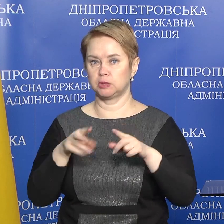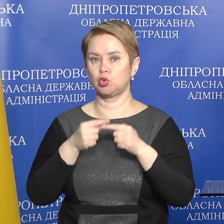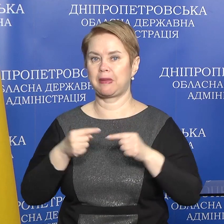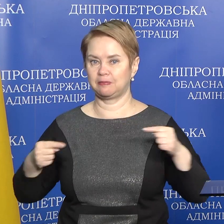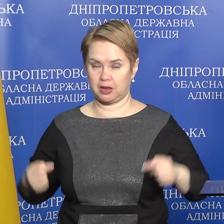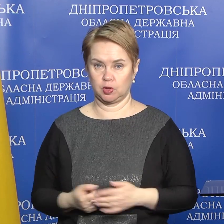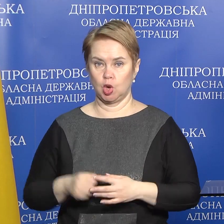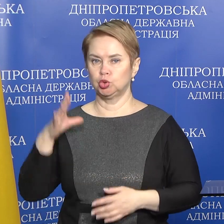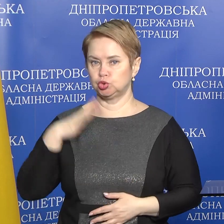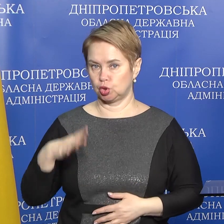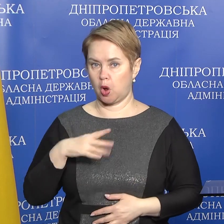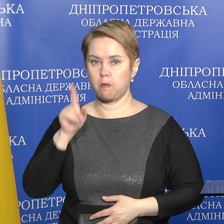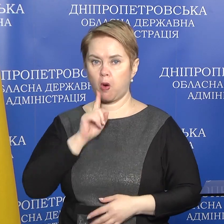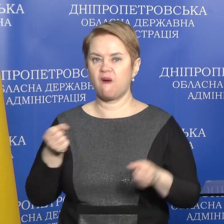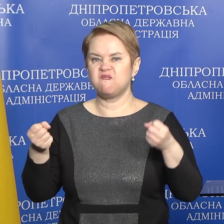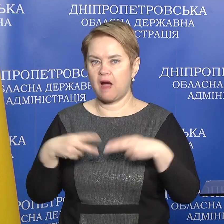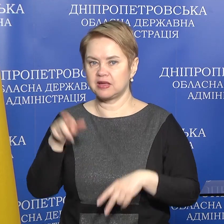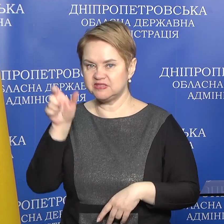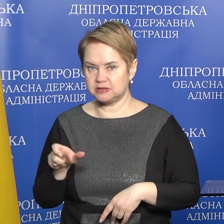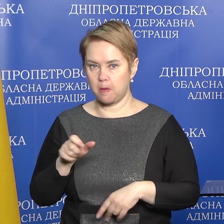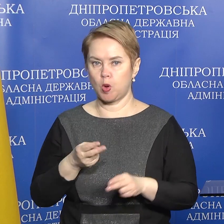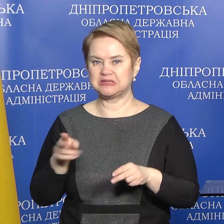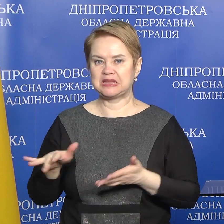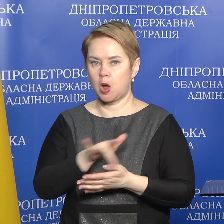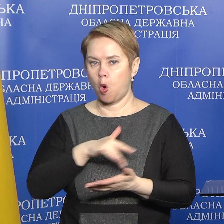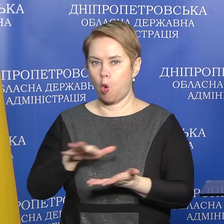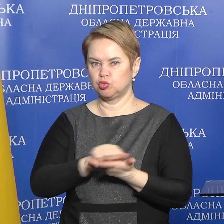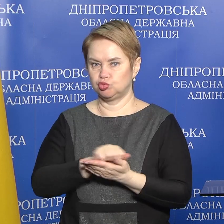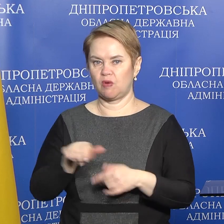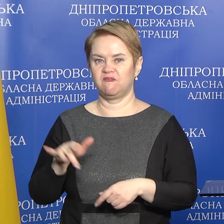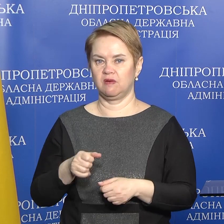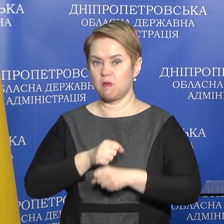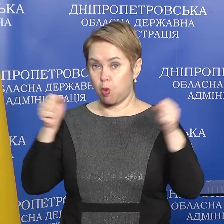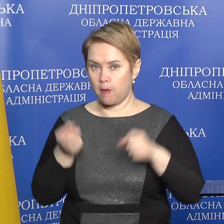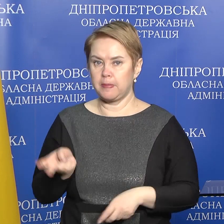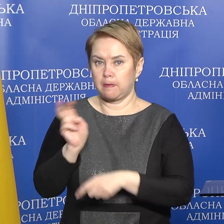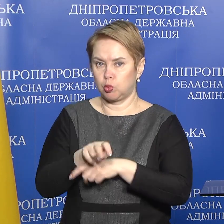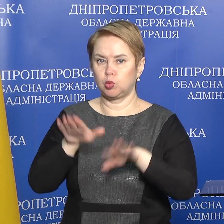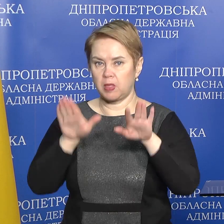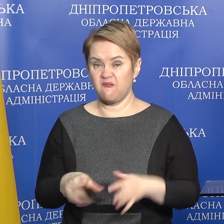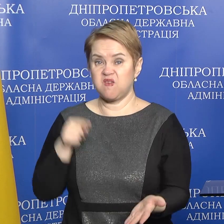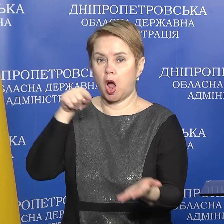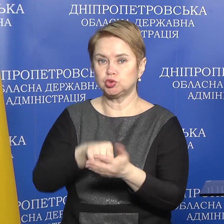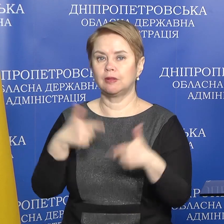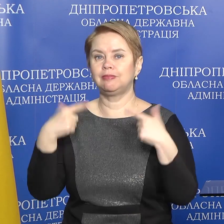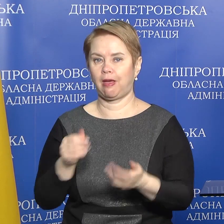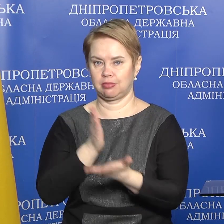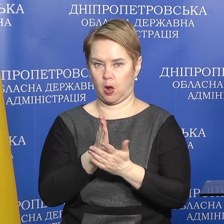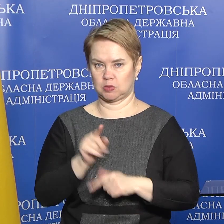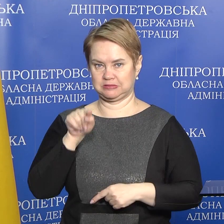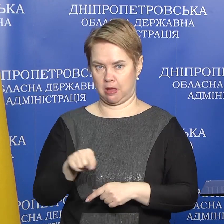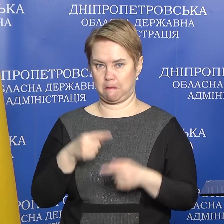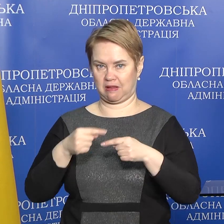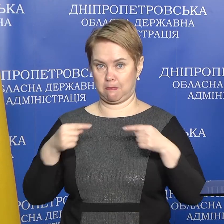предмету. Чекайте, поки фахівці по знишкодженню вибухівки прибудуть на місце та вкажіть їм, де саме знаходиться цей